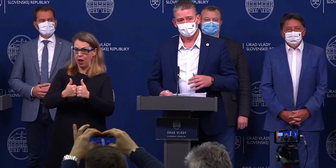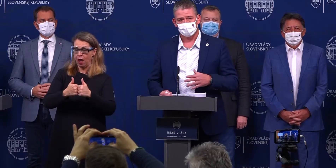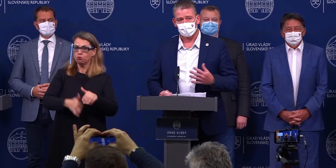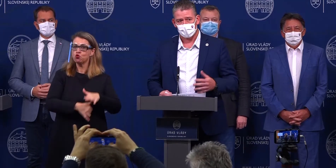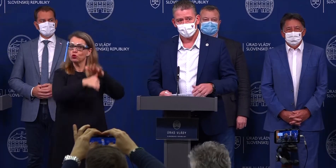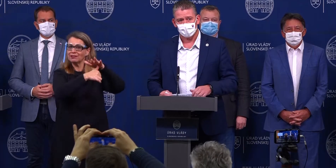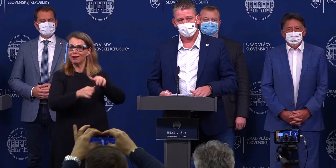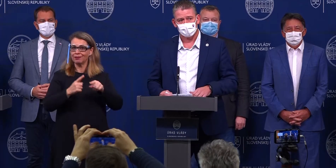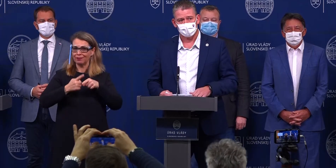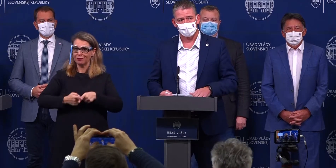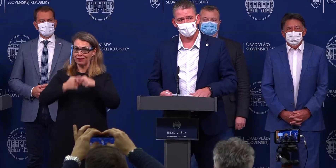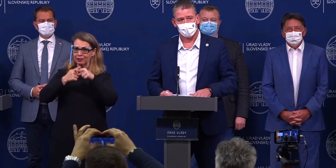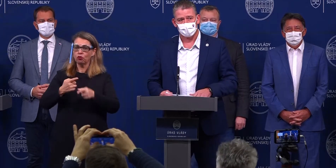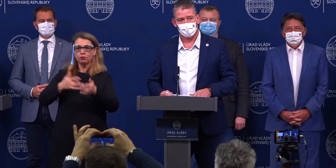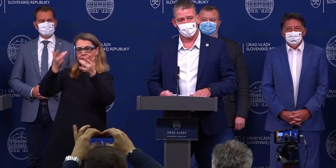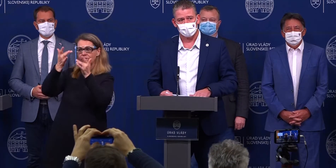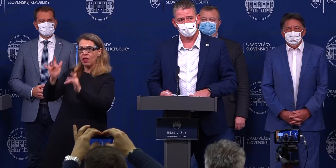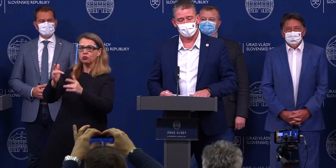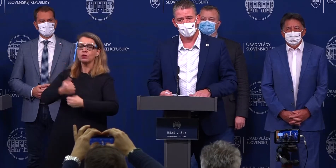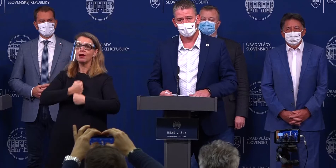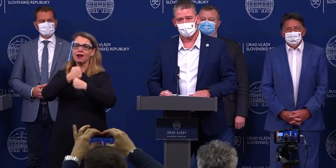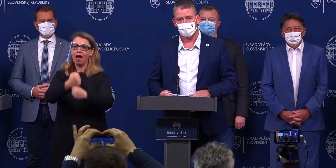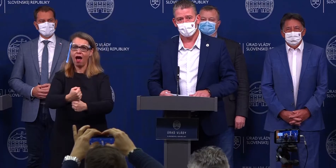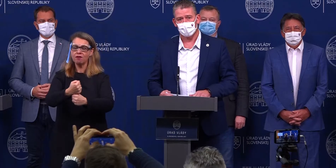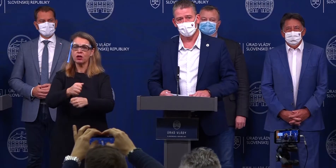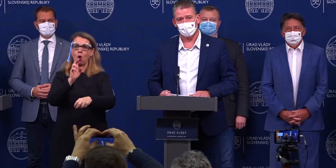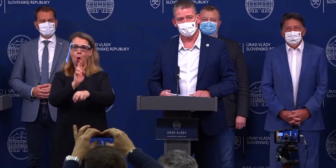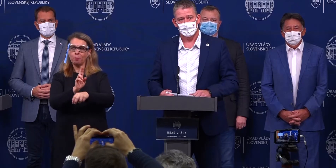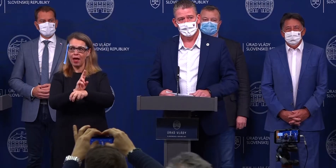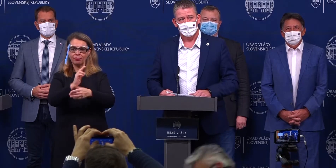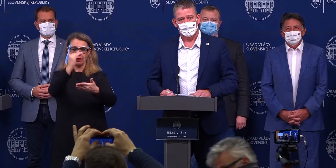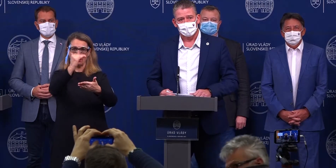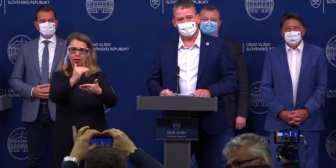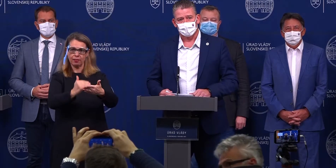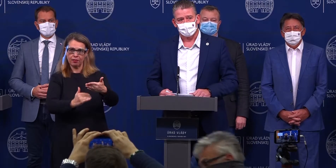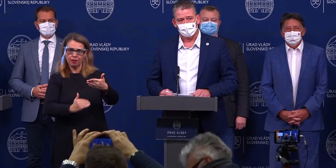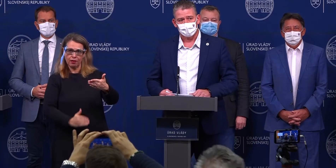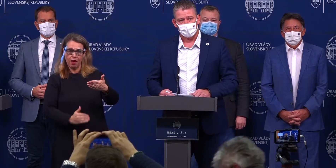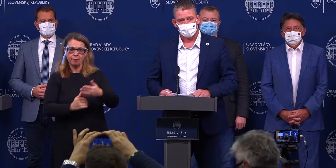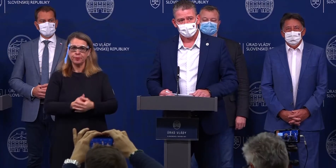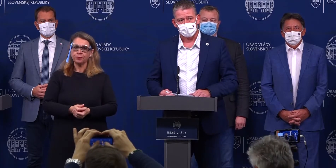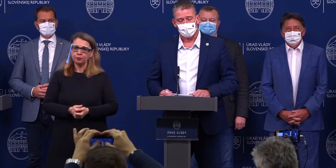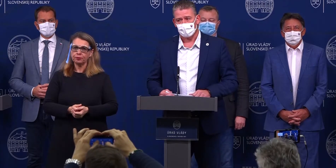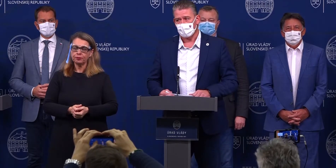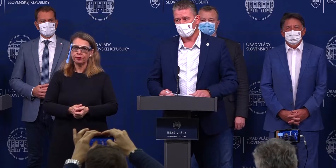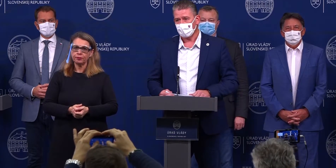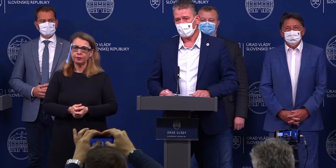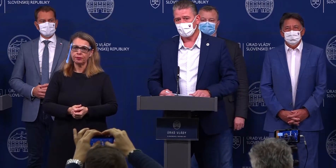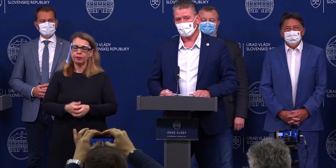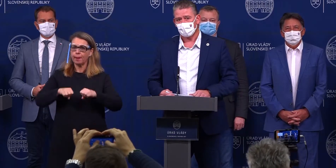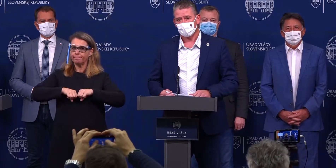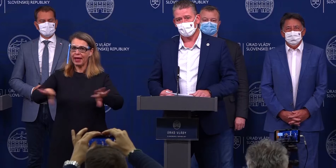sa ďalej venovali jednotlivým návrhom a opatrenia, ktoré pandemická komisia